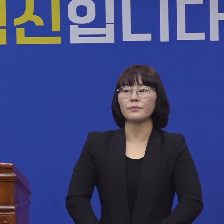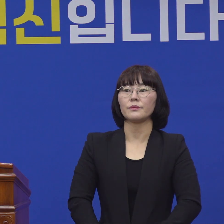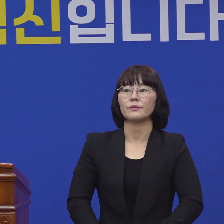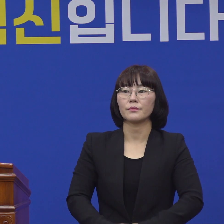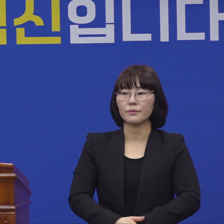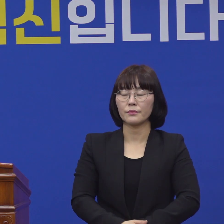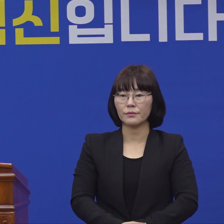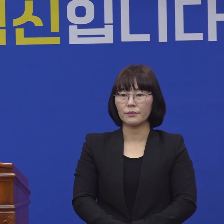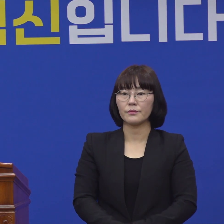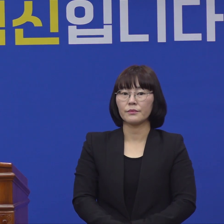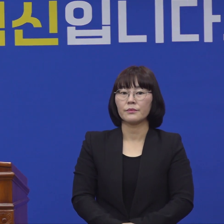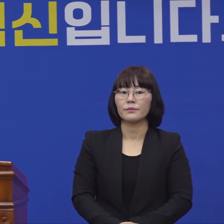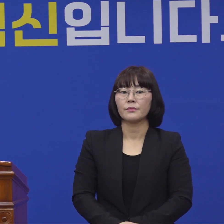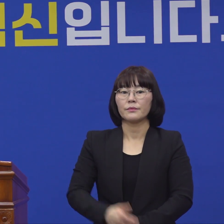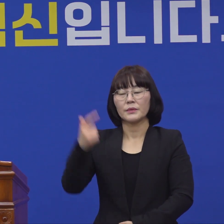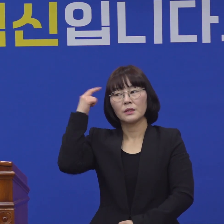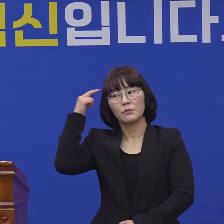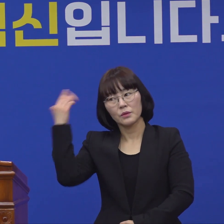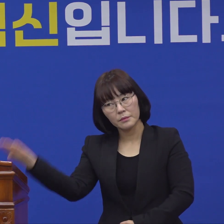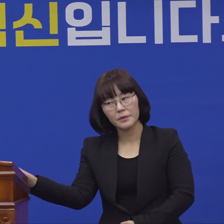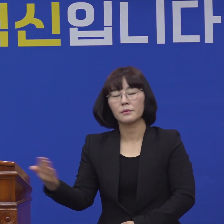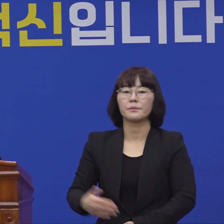네, 다음 질문입니다.